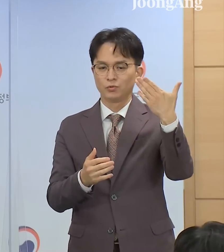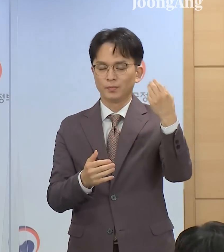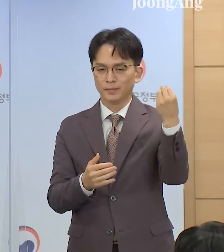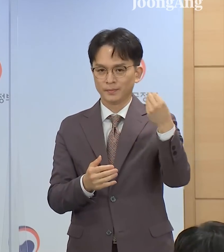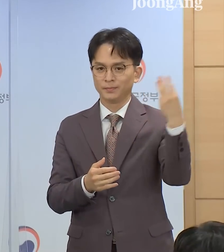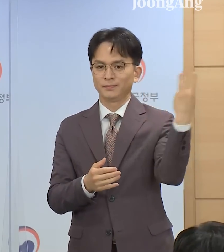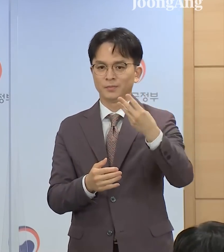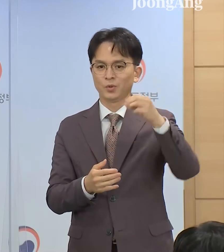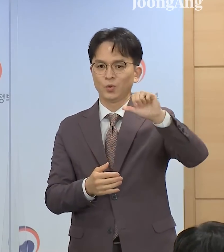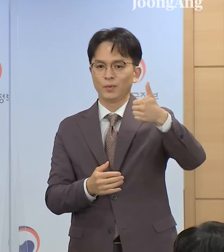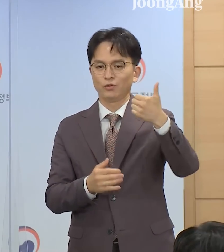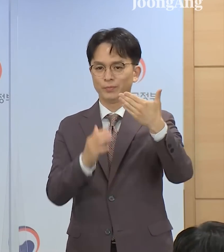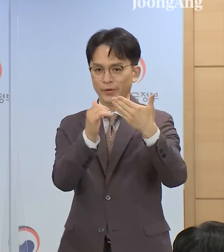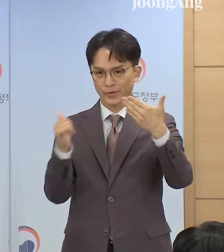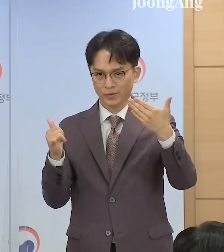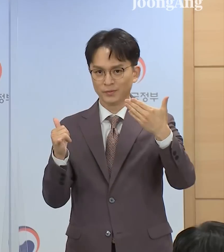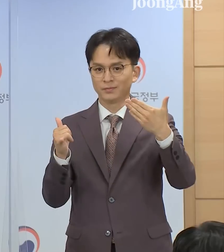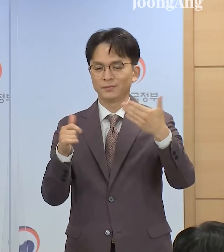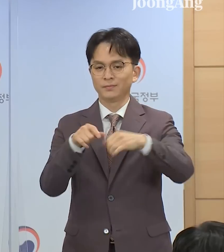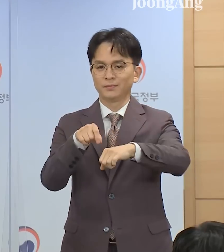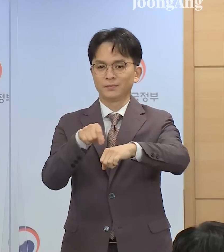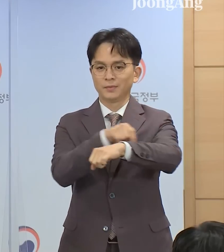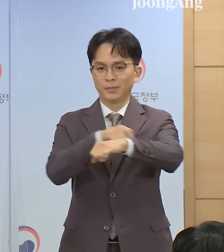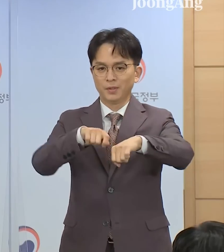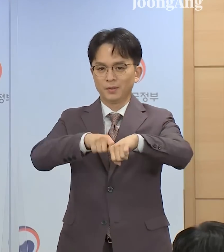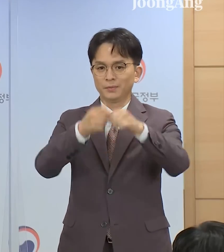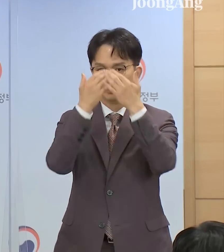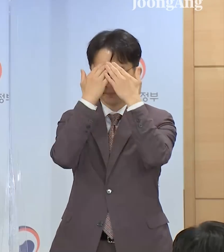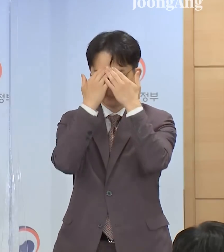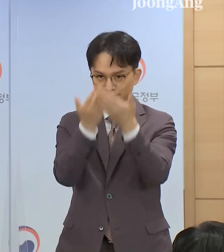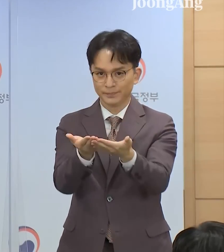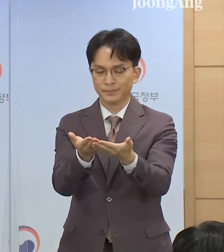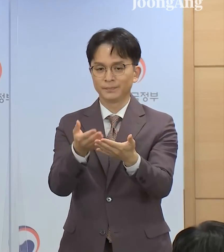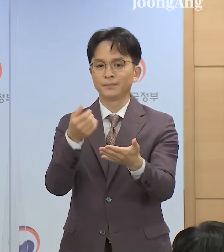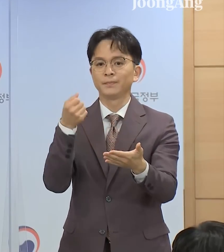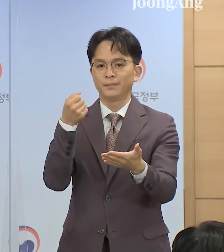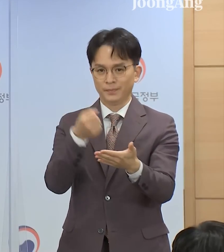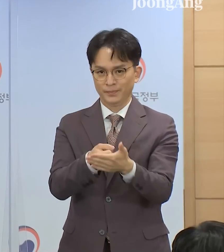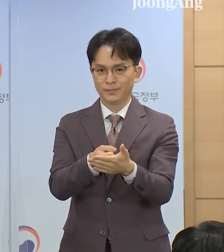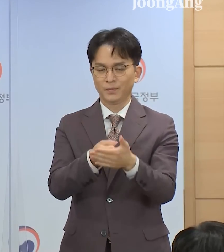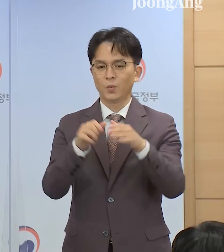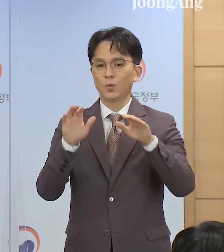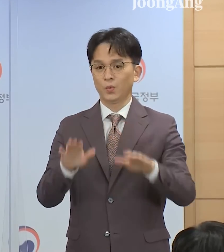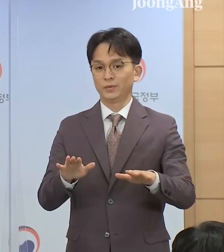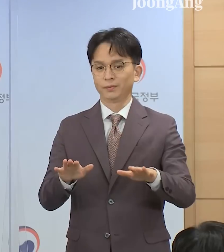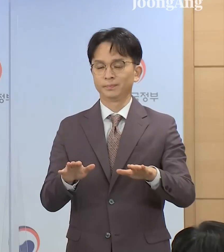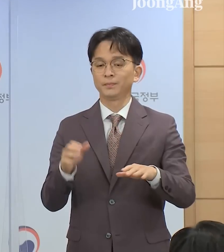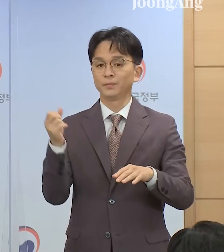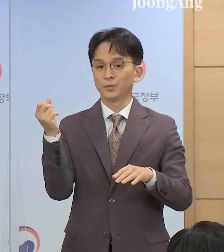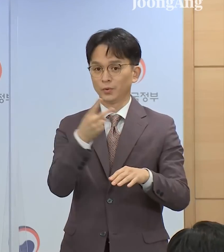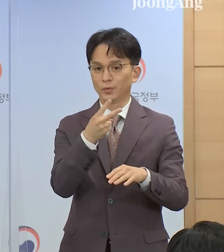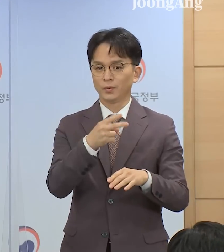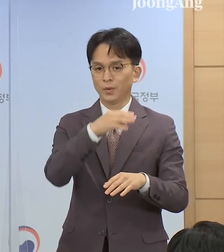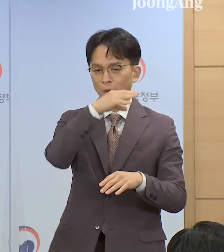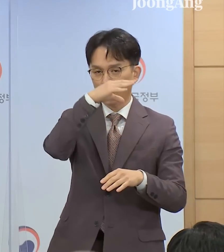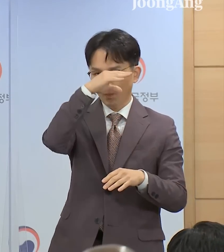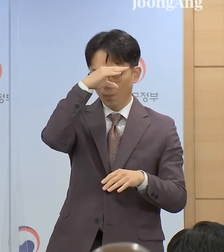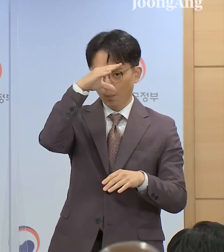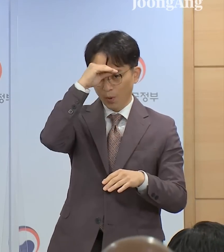,509명에 대하여 특별감면 조치를 시행하고 아울러 모범수